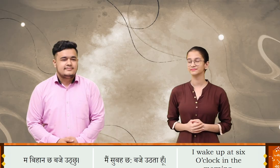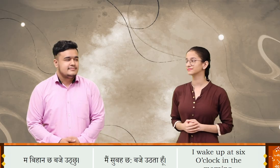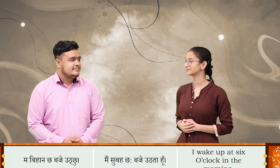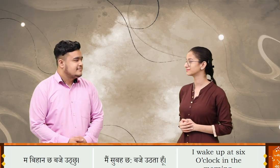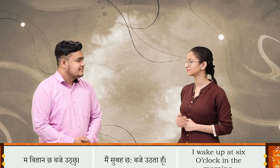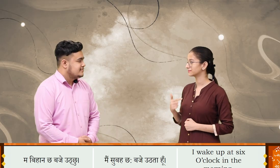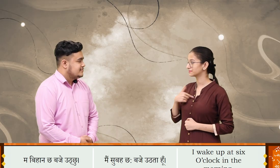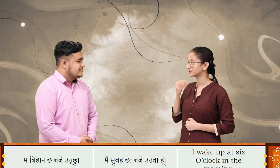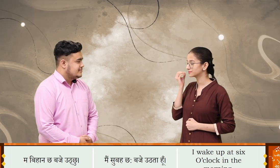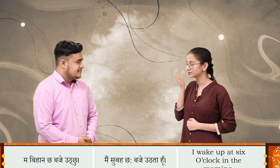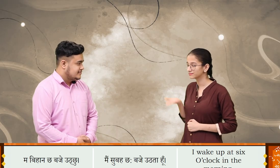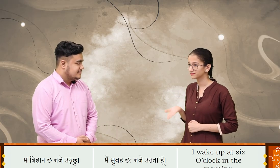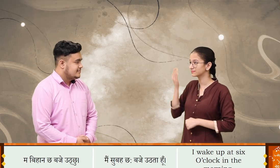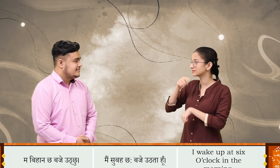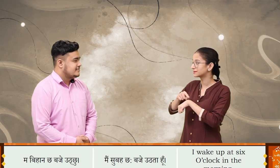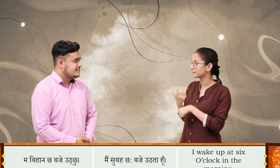मा भिवाणा चा बजे उड़ छू?